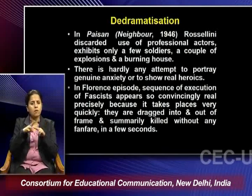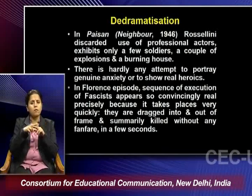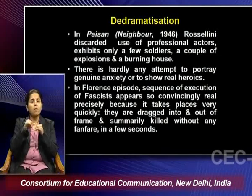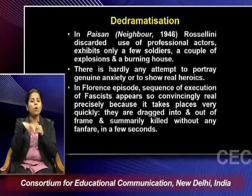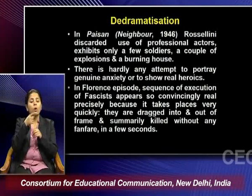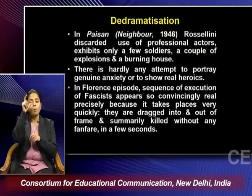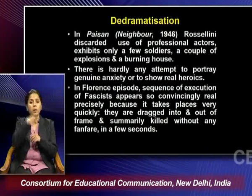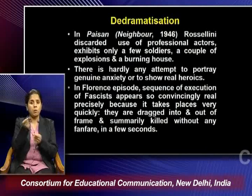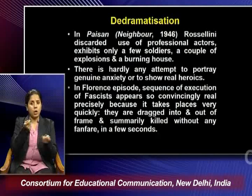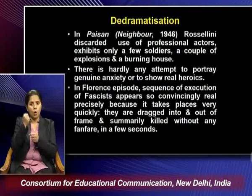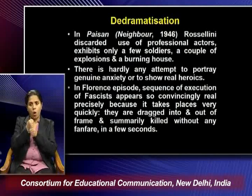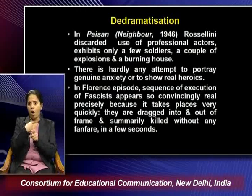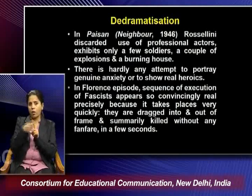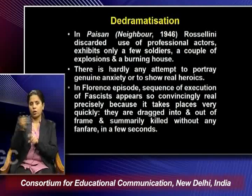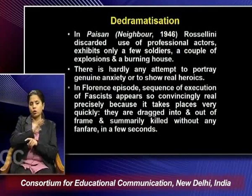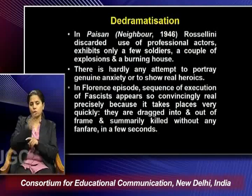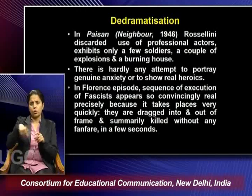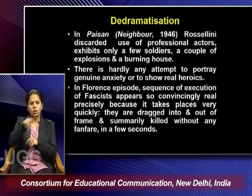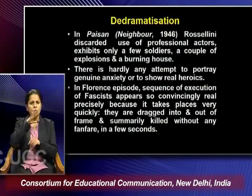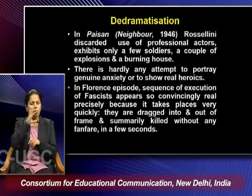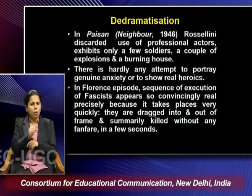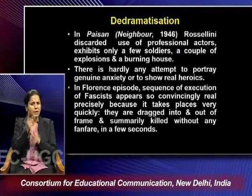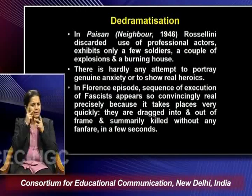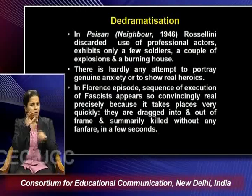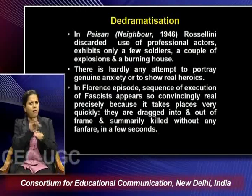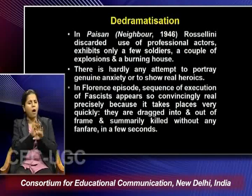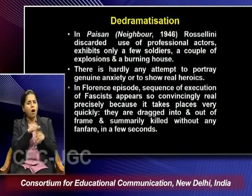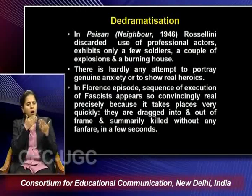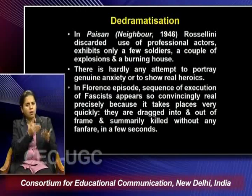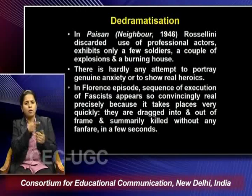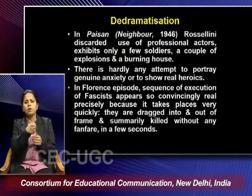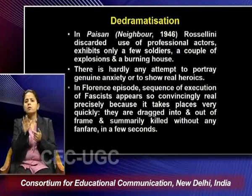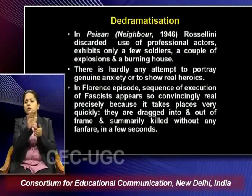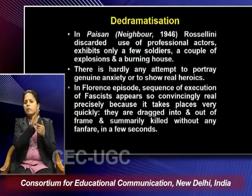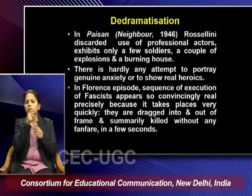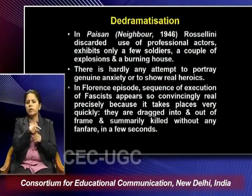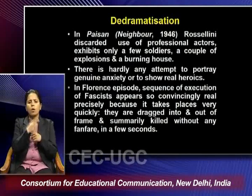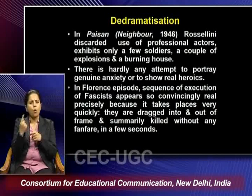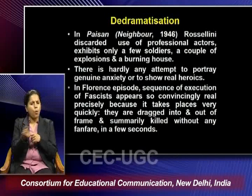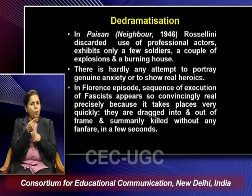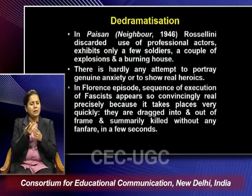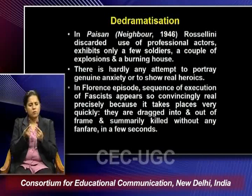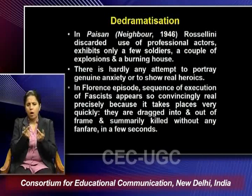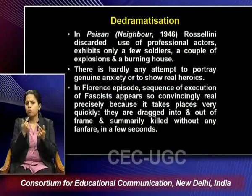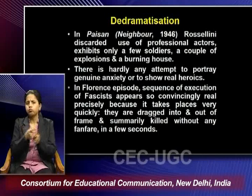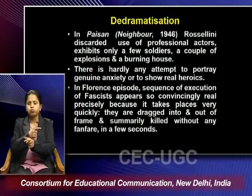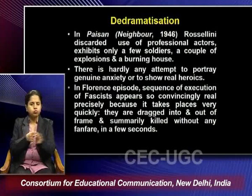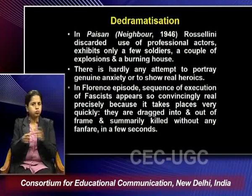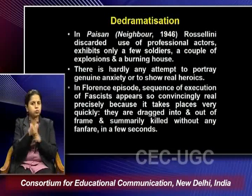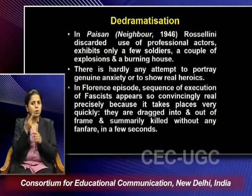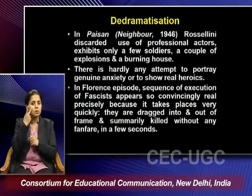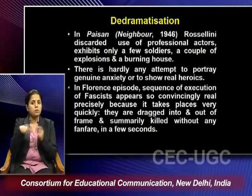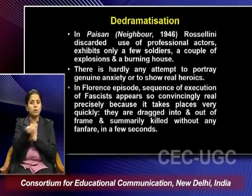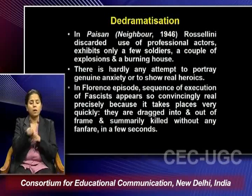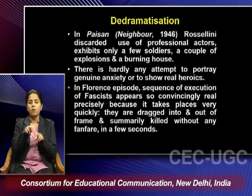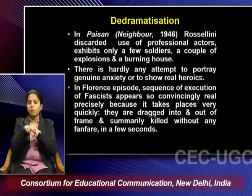appear so convincingly real precisely because it takes place very very quickly and they are dragged into and out of the frame